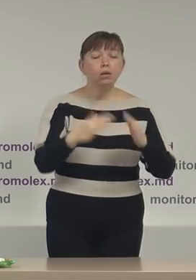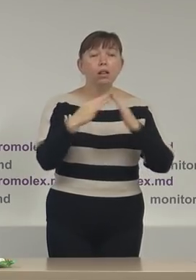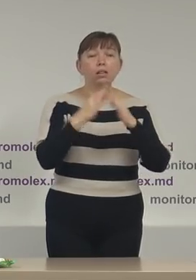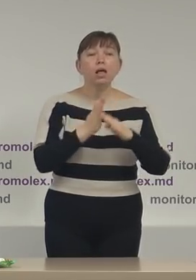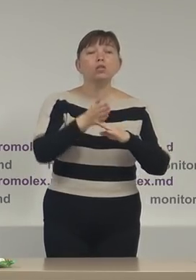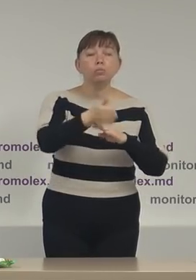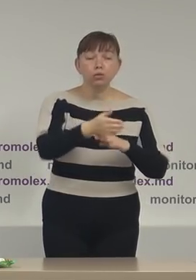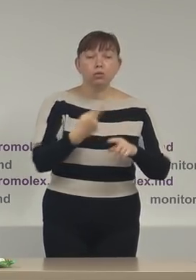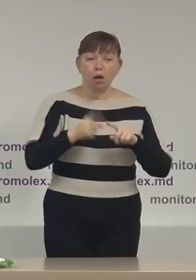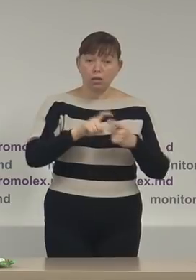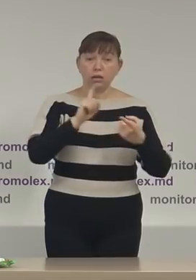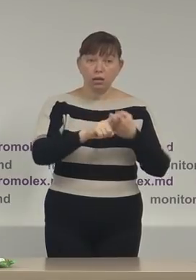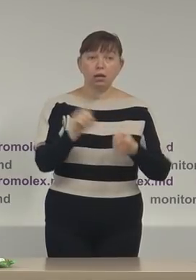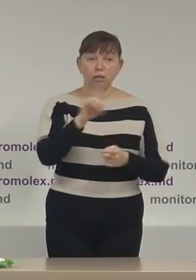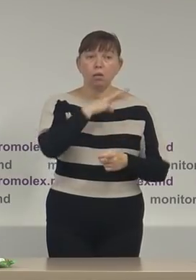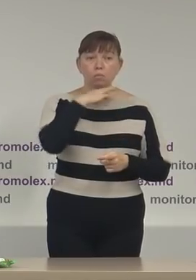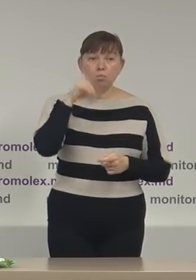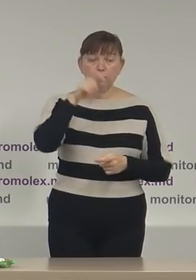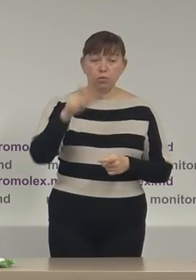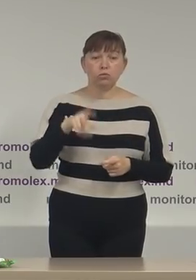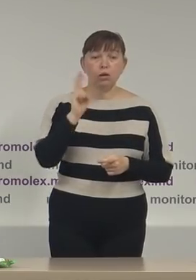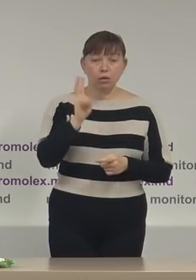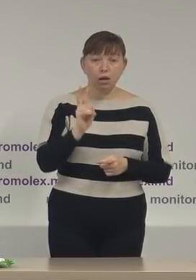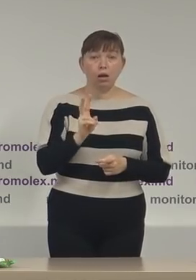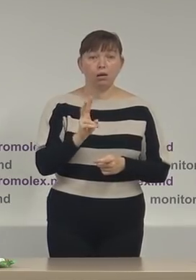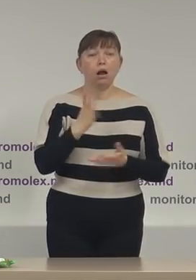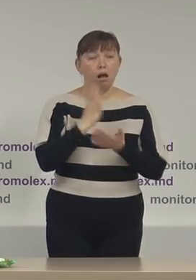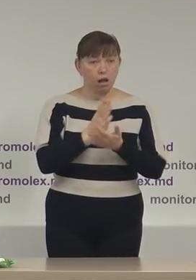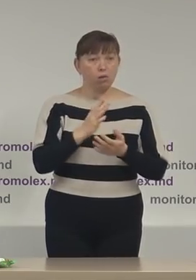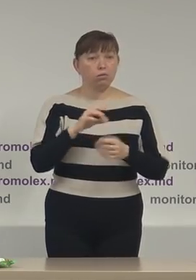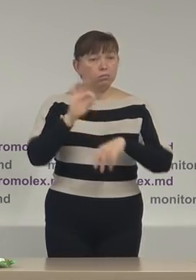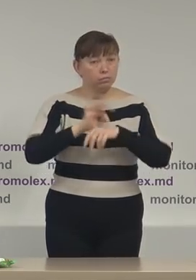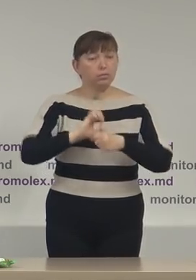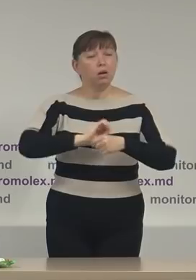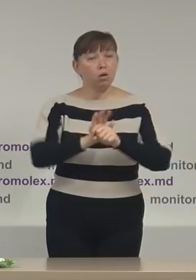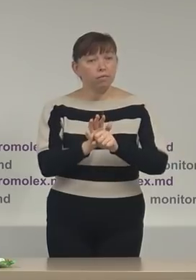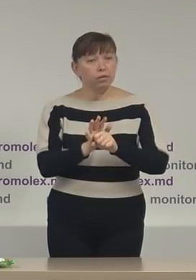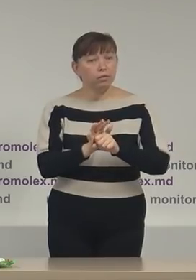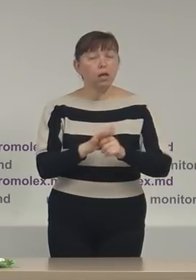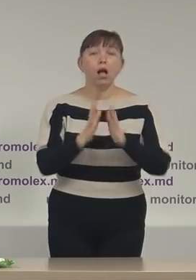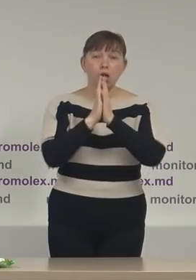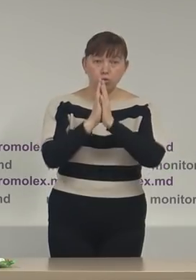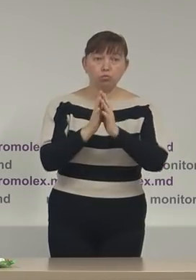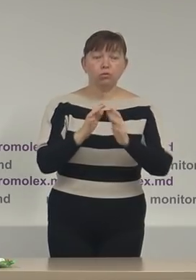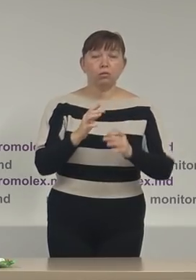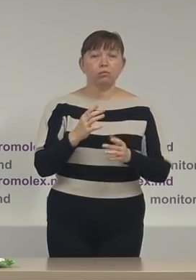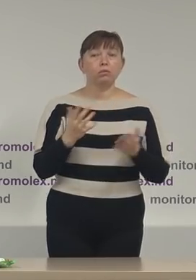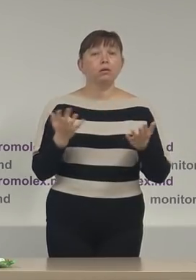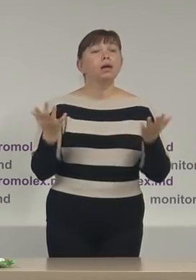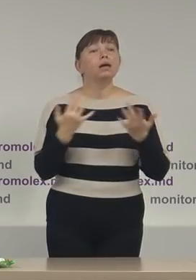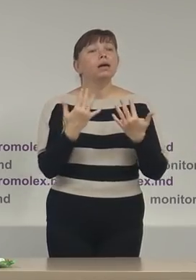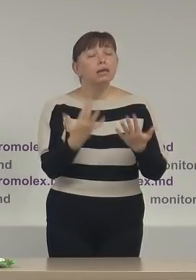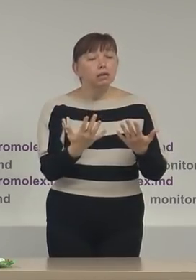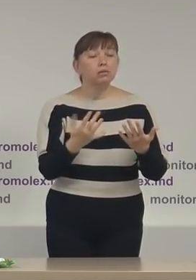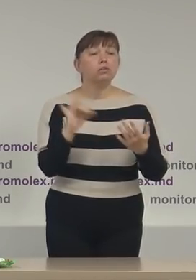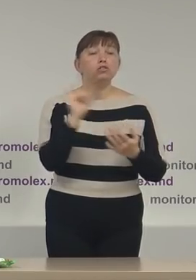a gândit din cauza că sunt o prea multe persoane care au indicat simptorile specifice și oamării de virusului a zis sugerat că a primitării de retus cum a numit la